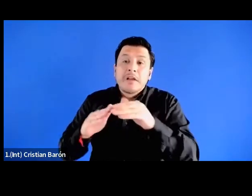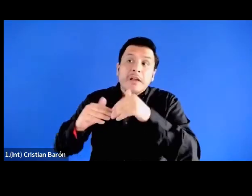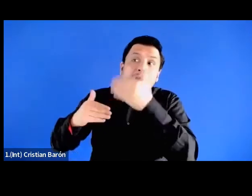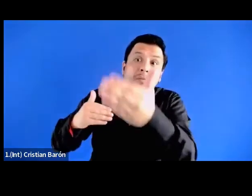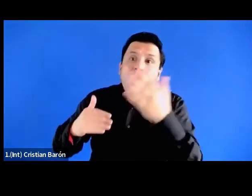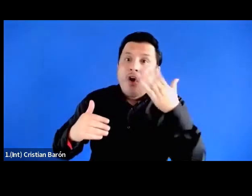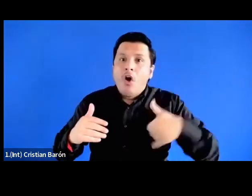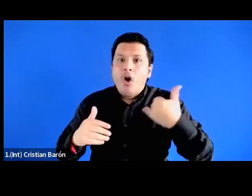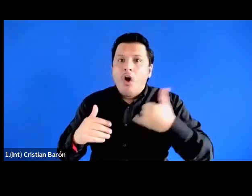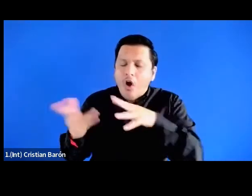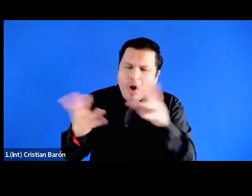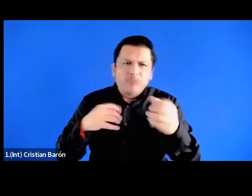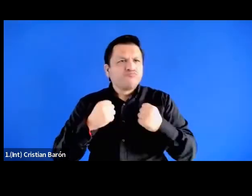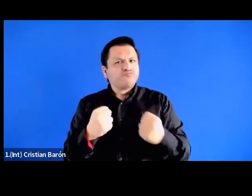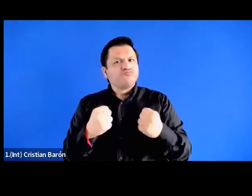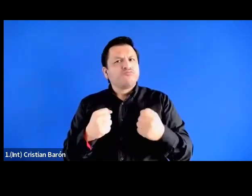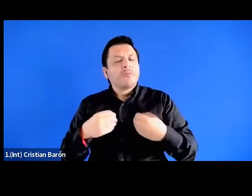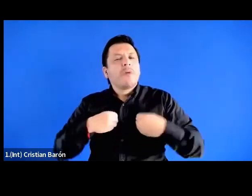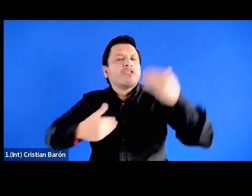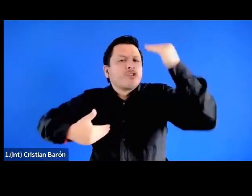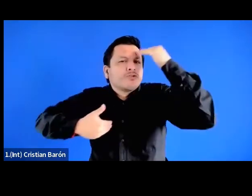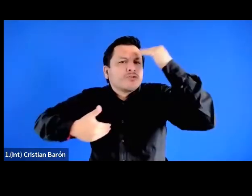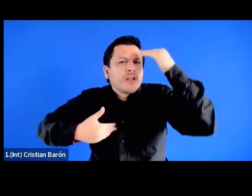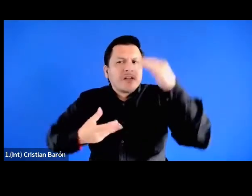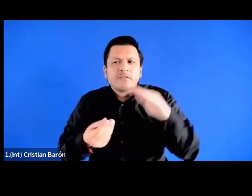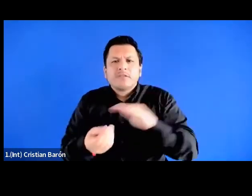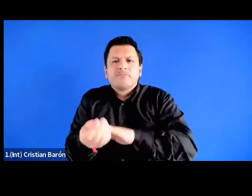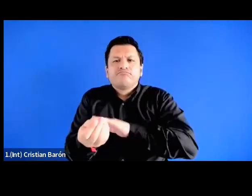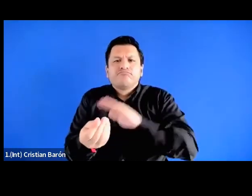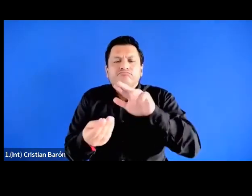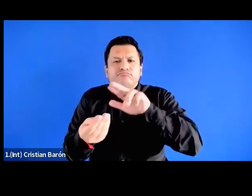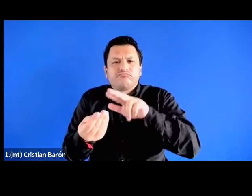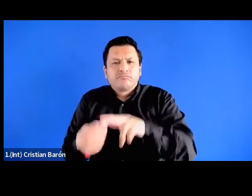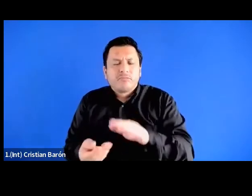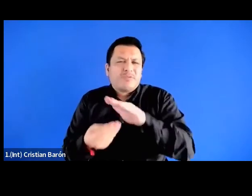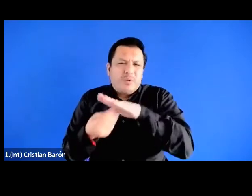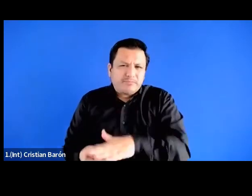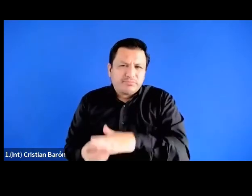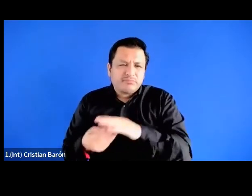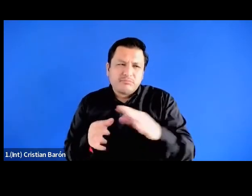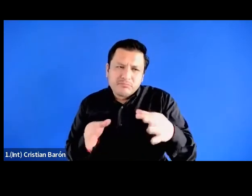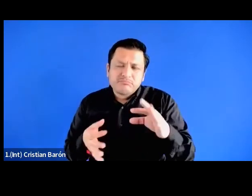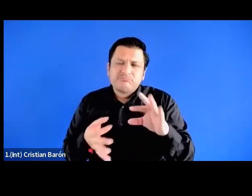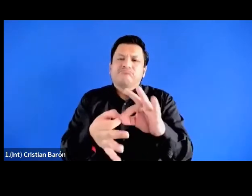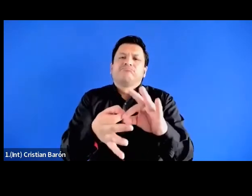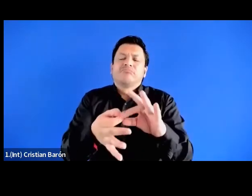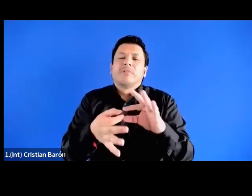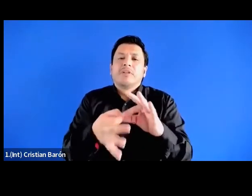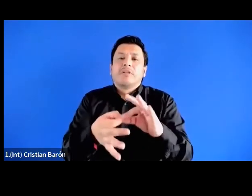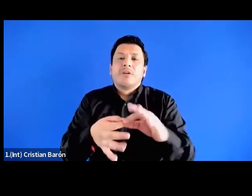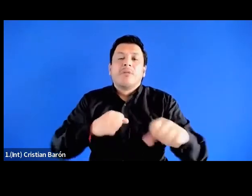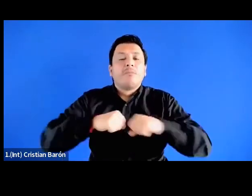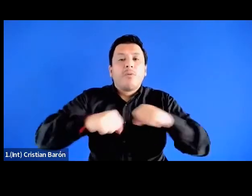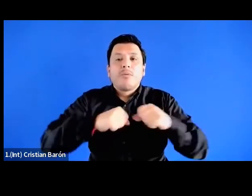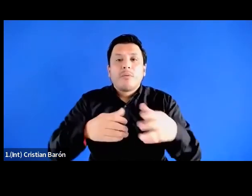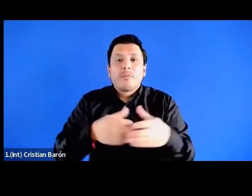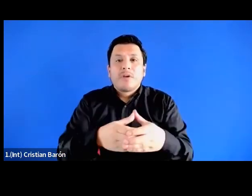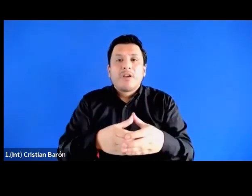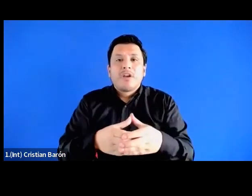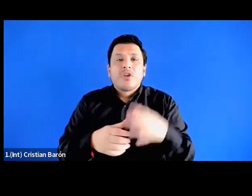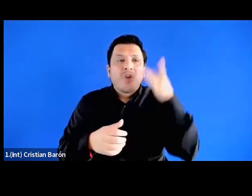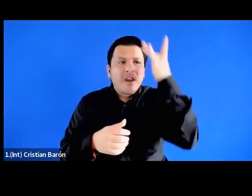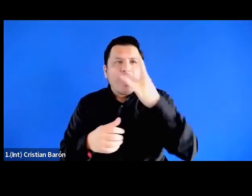donde hay una mayor conciencia del racismo donde hay una articulación mayor con el movimiento amplio negro